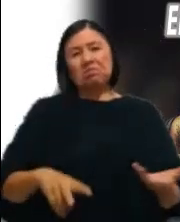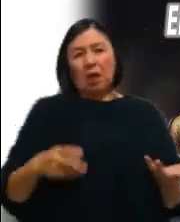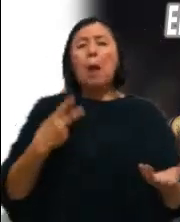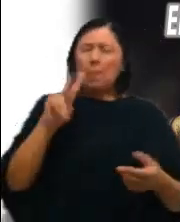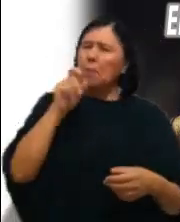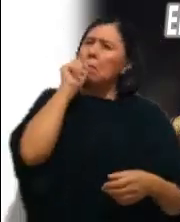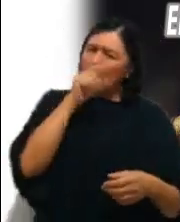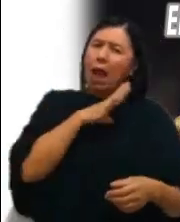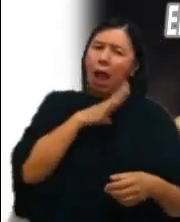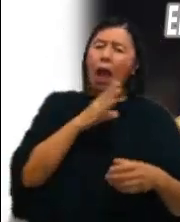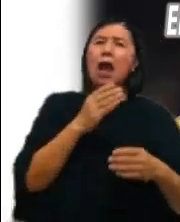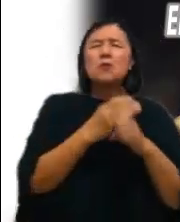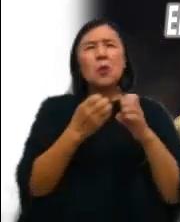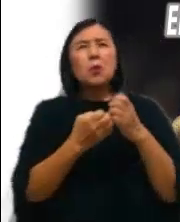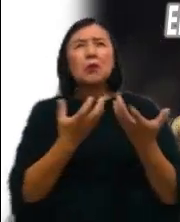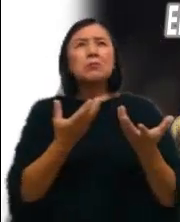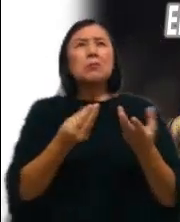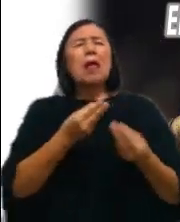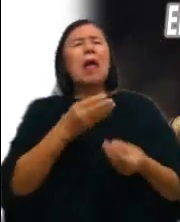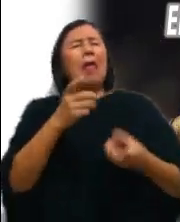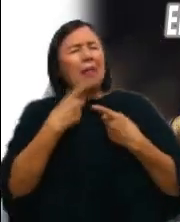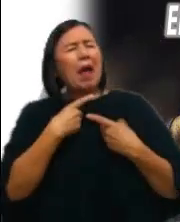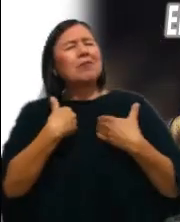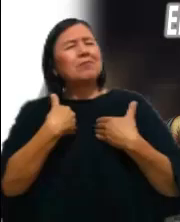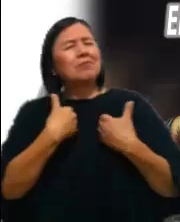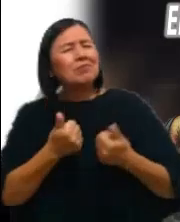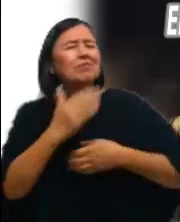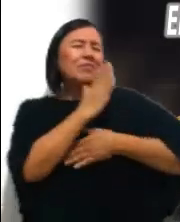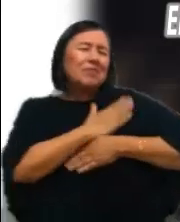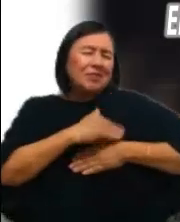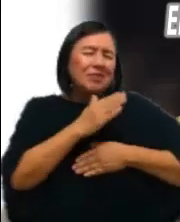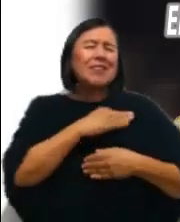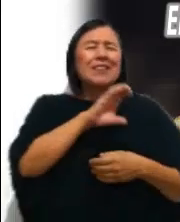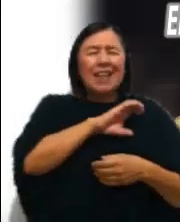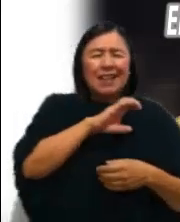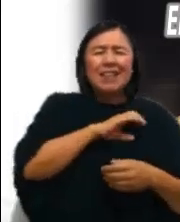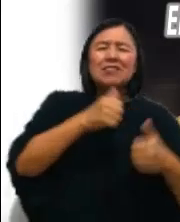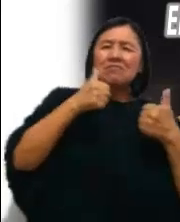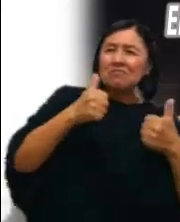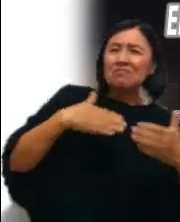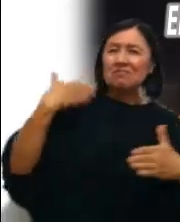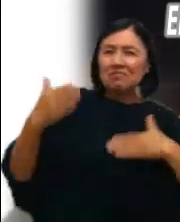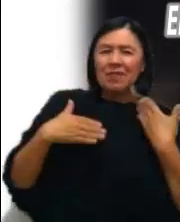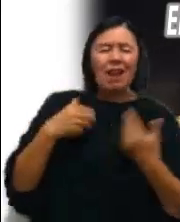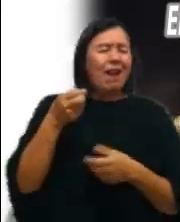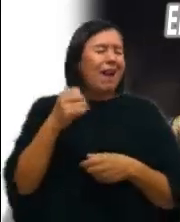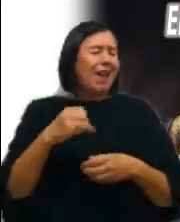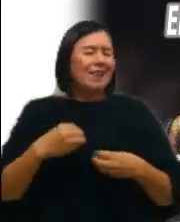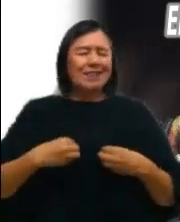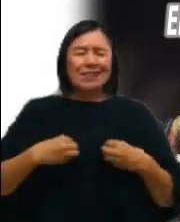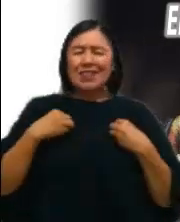comprensión, de cariño, de trabajo, de éxitos y alegrías Es la vida vivida a plenitud